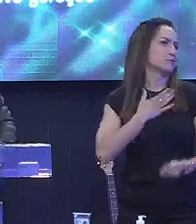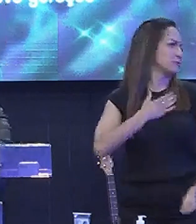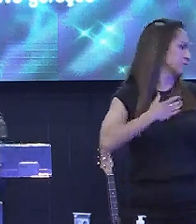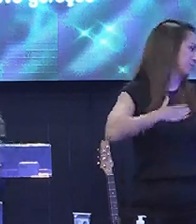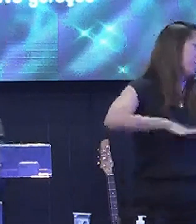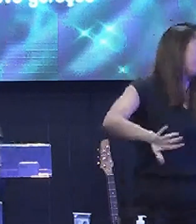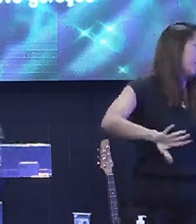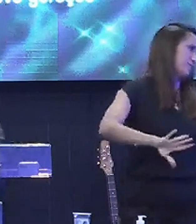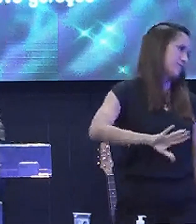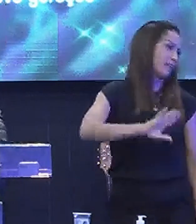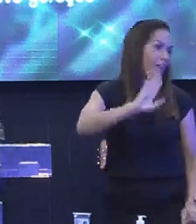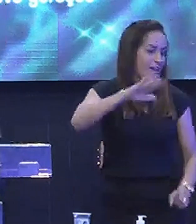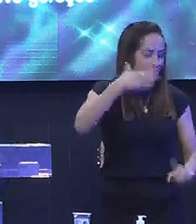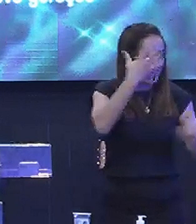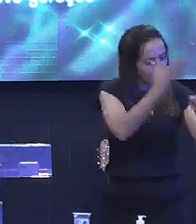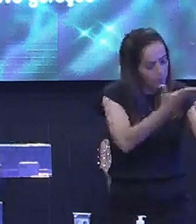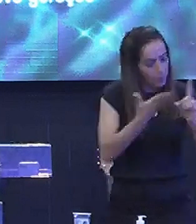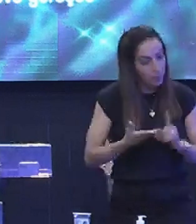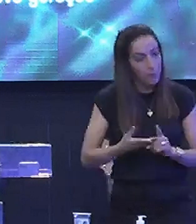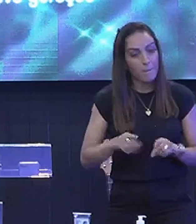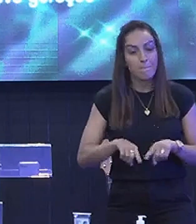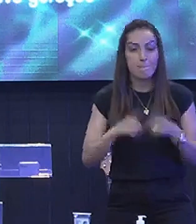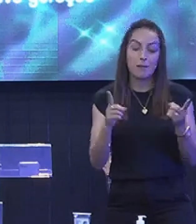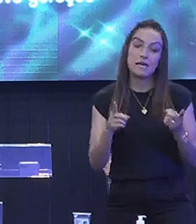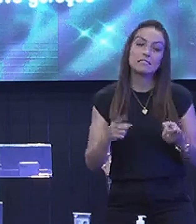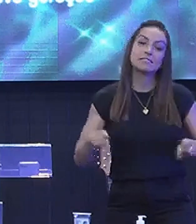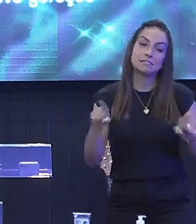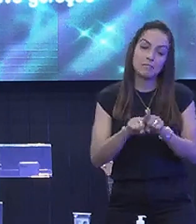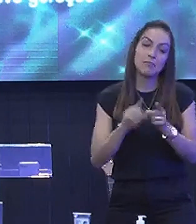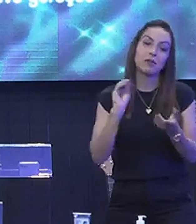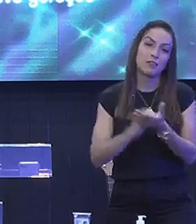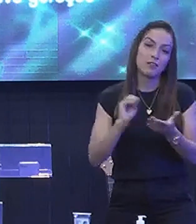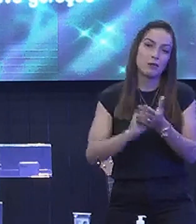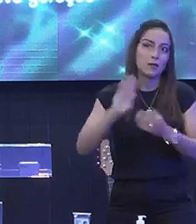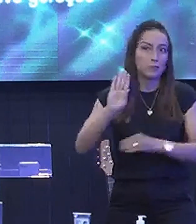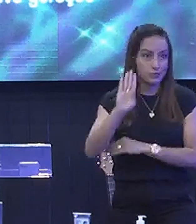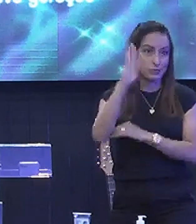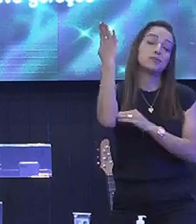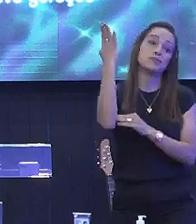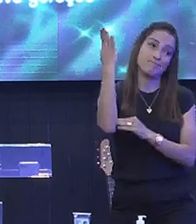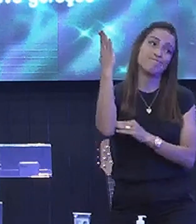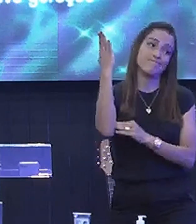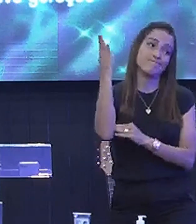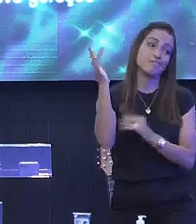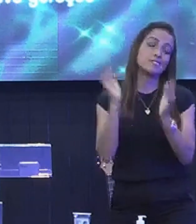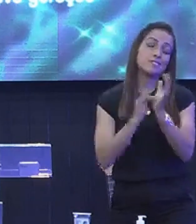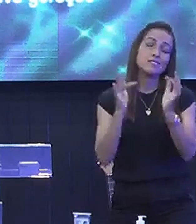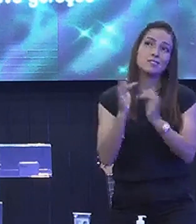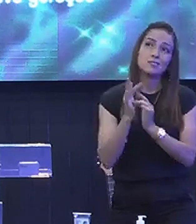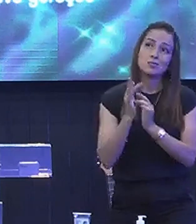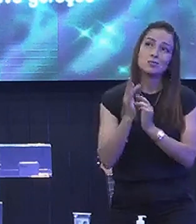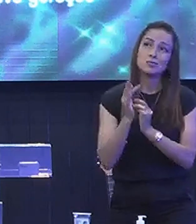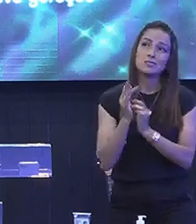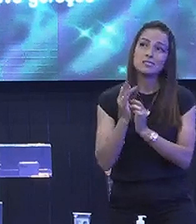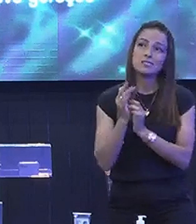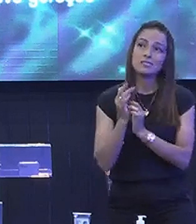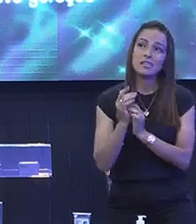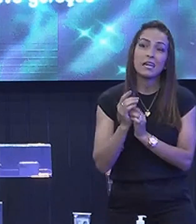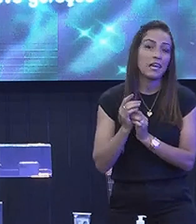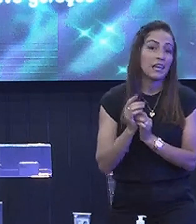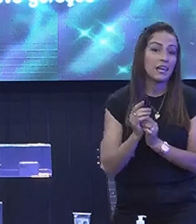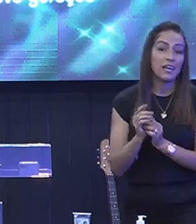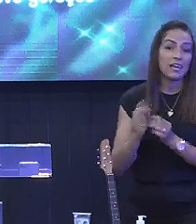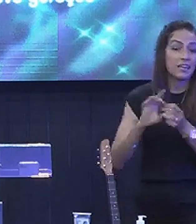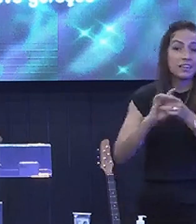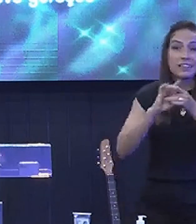Quem te honra Mas também Não vai faltar Quem venha Te trair Amado Jesus Colocou um Judas Na vida dele Para deixar claro Para